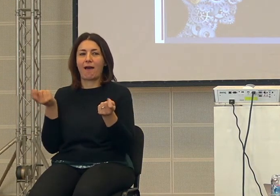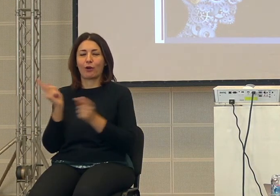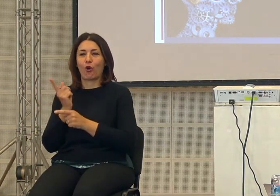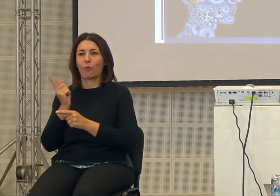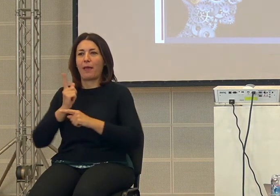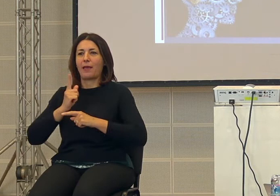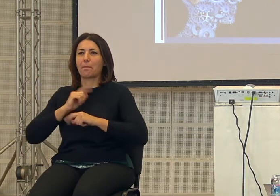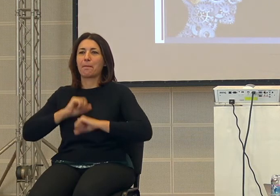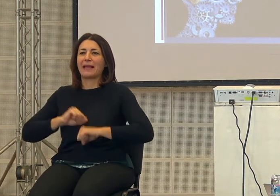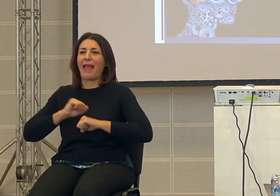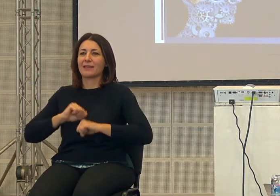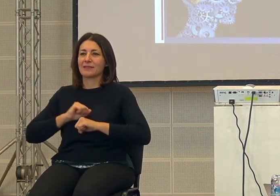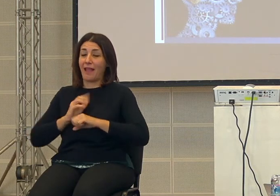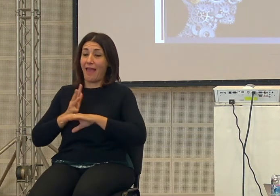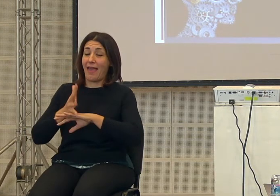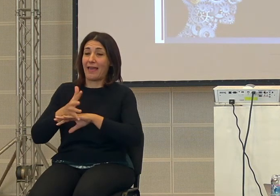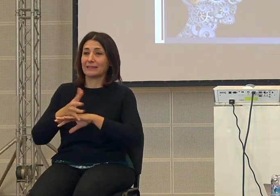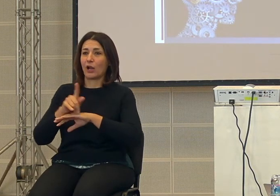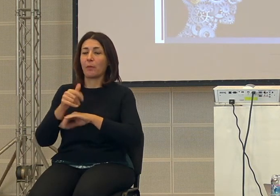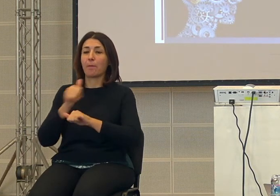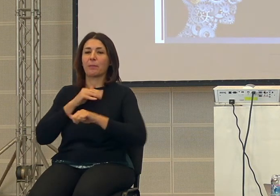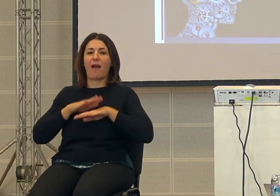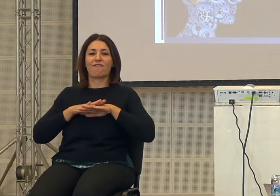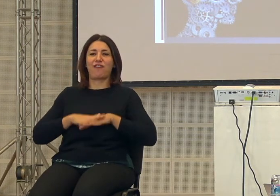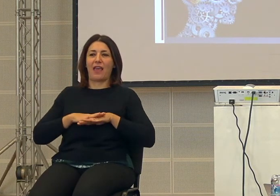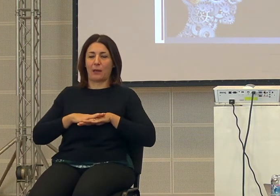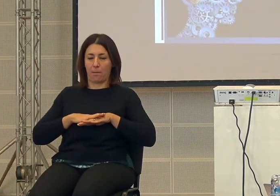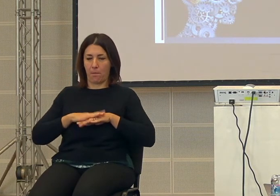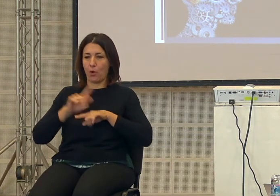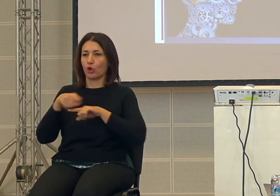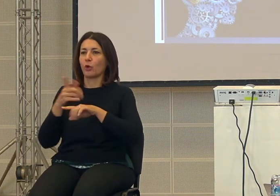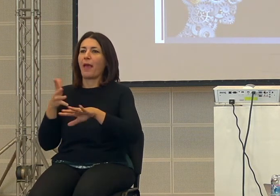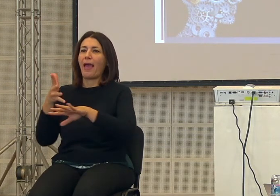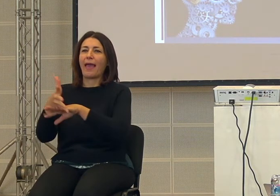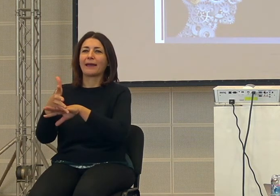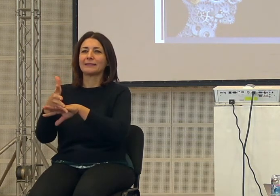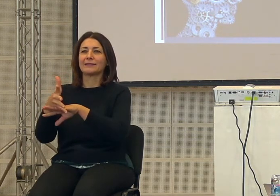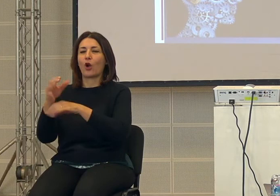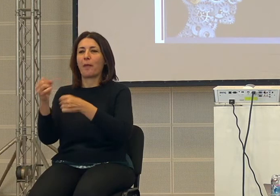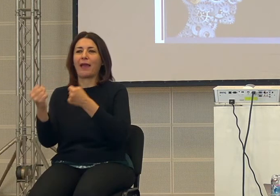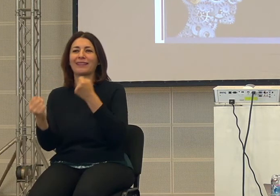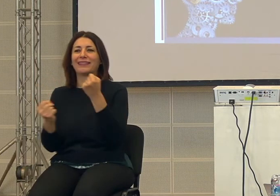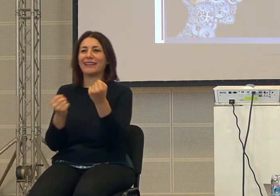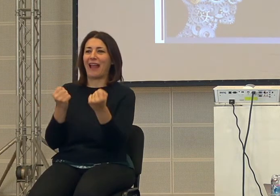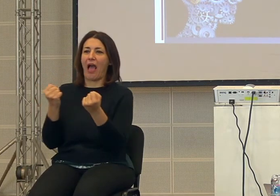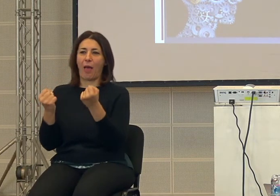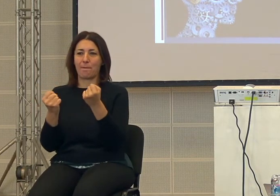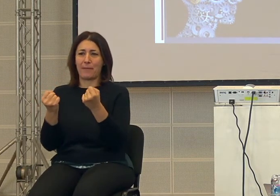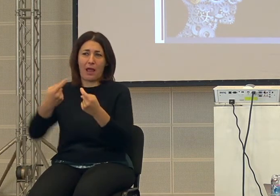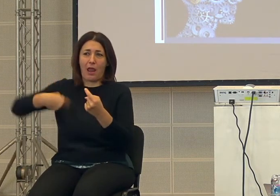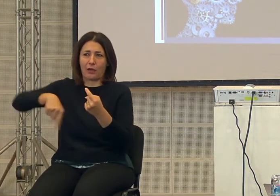entriamo in un'epoca che non è più statica ma entriamo in un'epoca che è dinamica che è la nostra che è